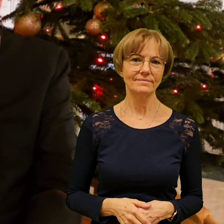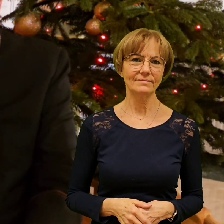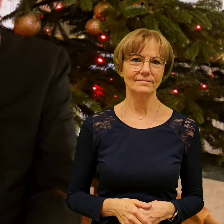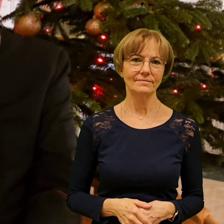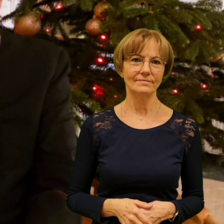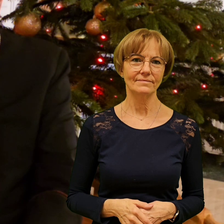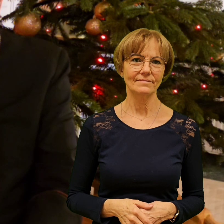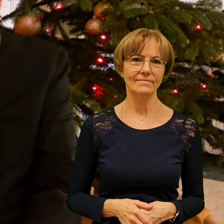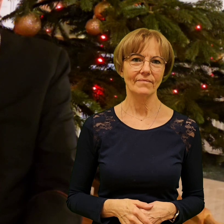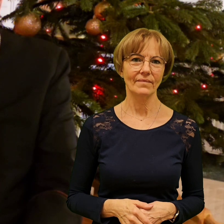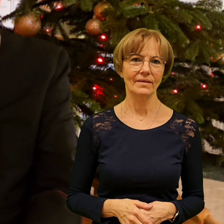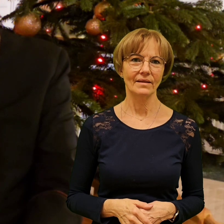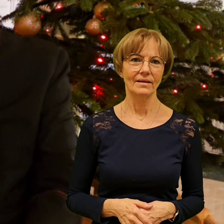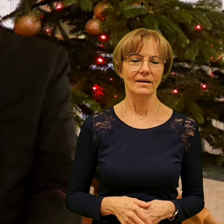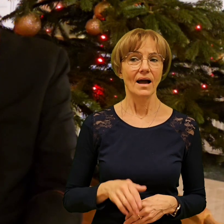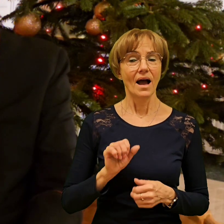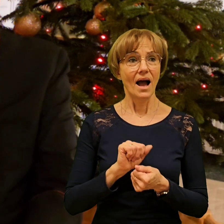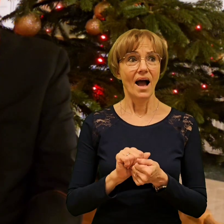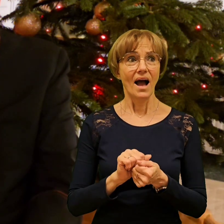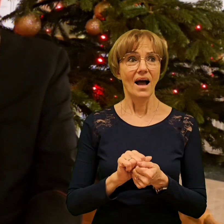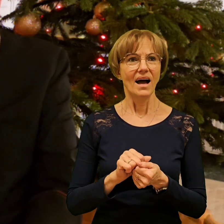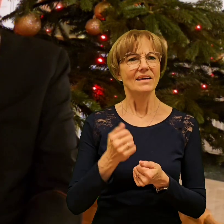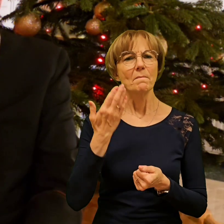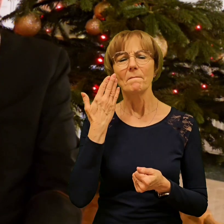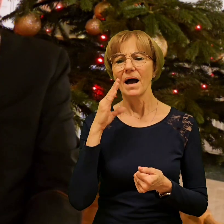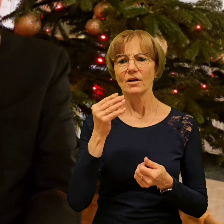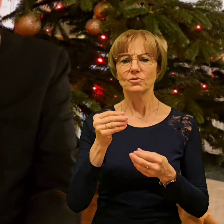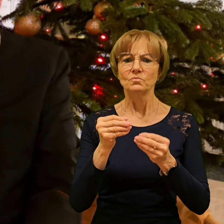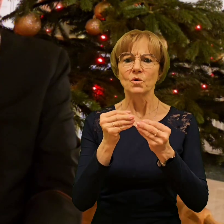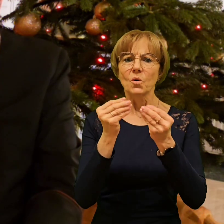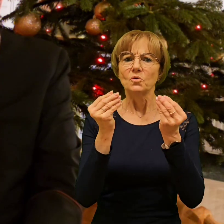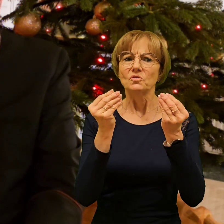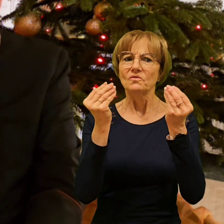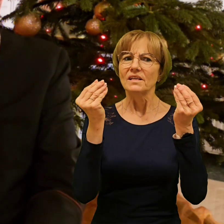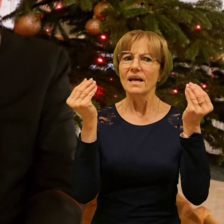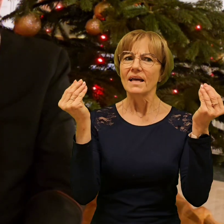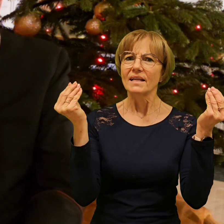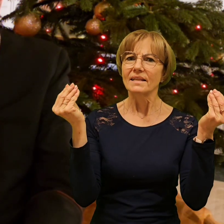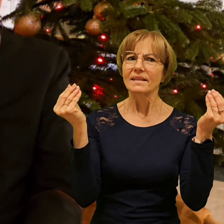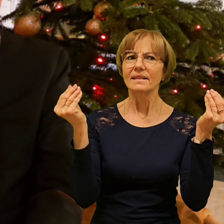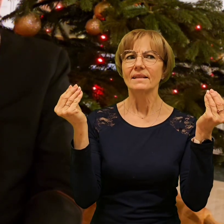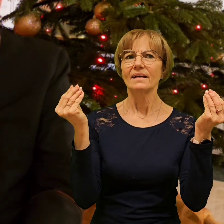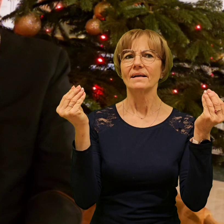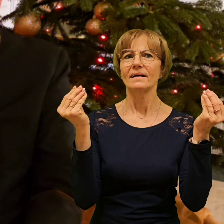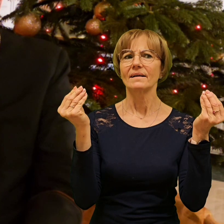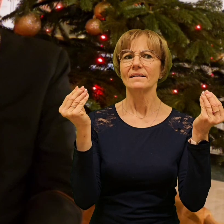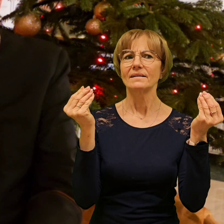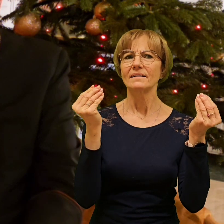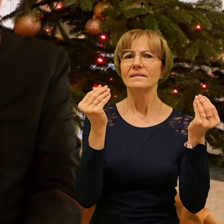Natomiast najbardziej rozwinięta w sensie teologicznym, no to będzie